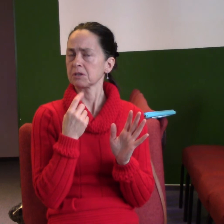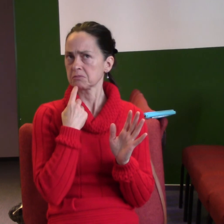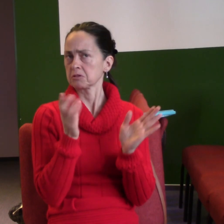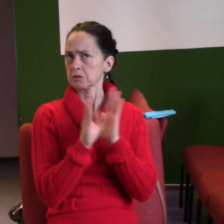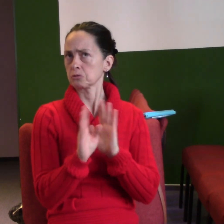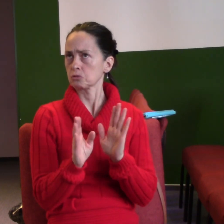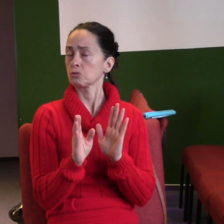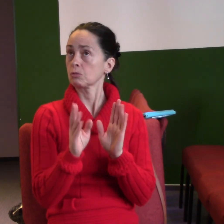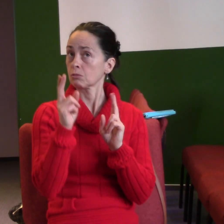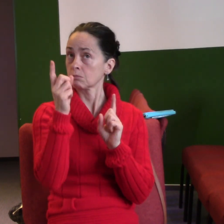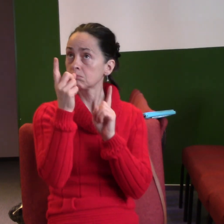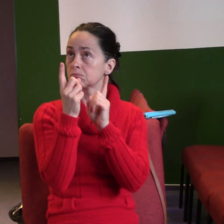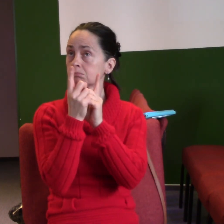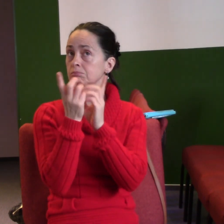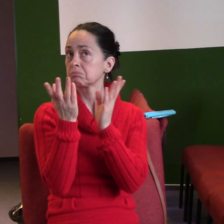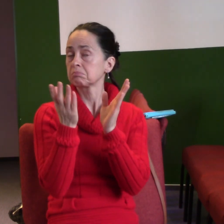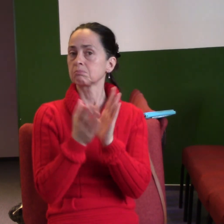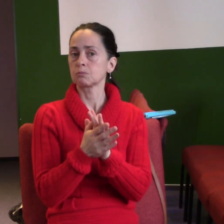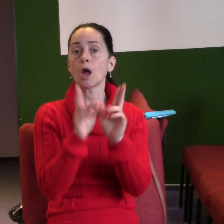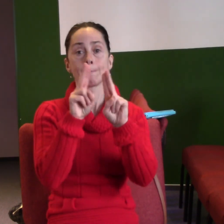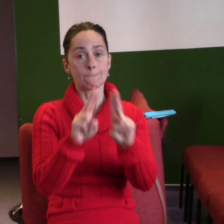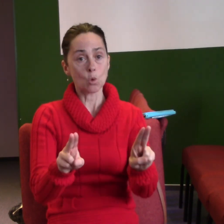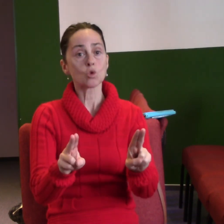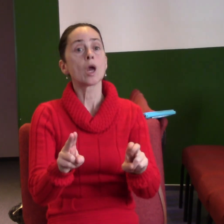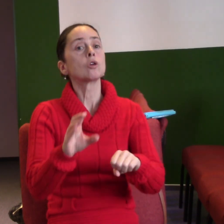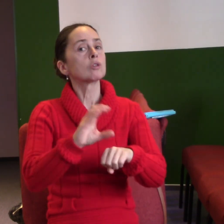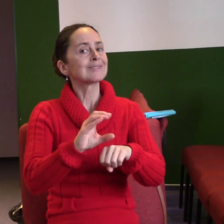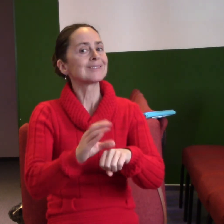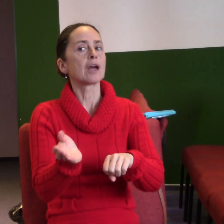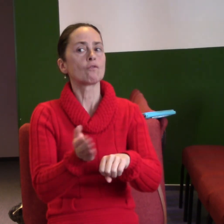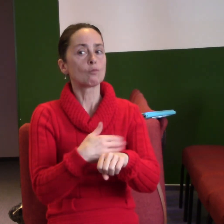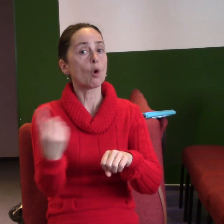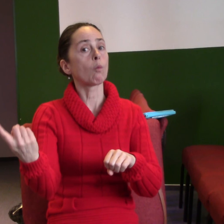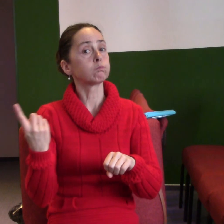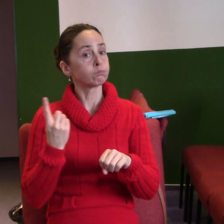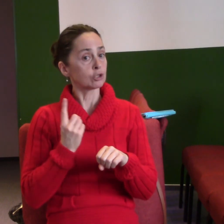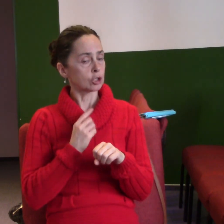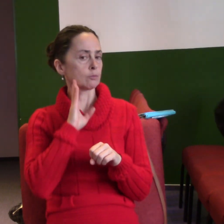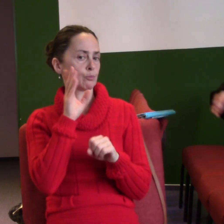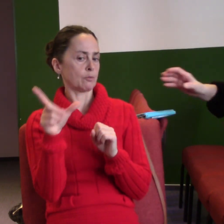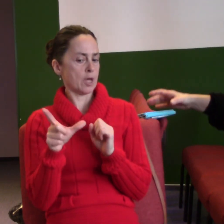ctít se s tebou modlit a pomoct se ti setkat se s Bohem takový, jaký je. To je všechno, co jsem chtěl dneska říct.